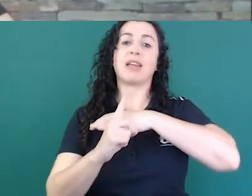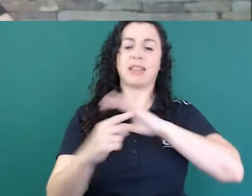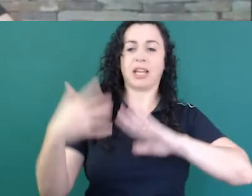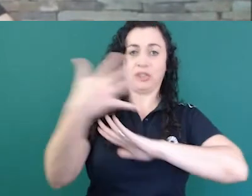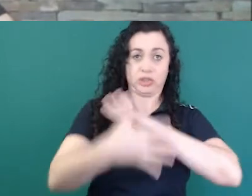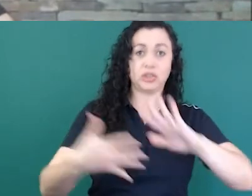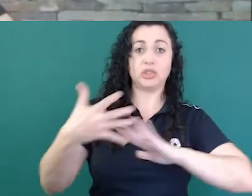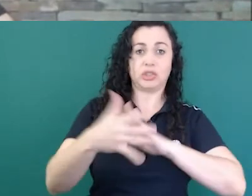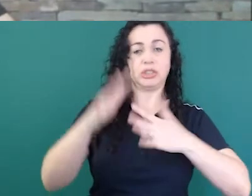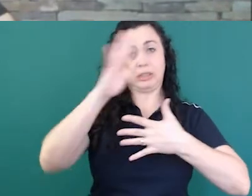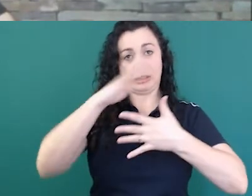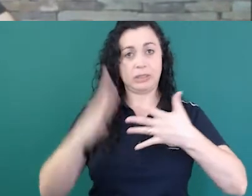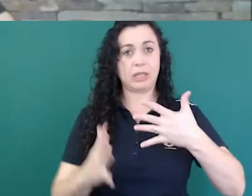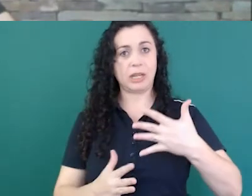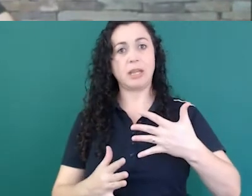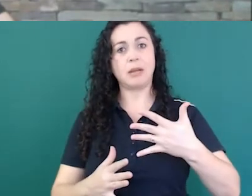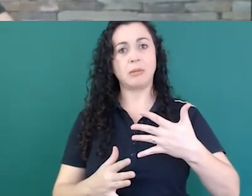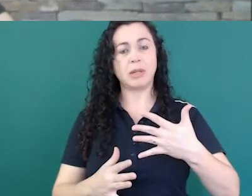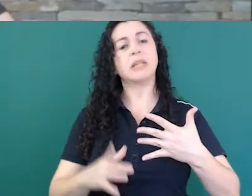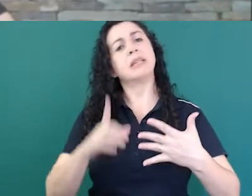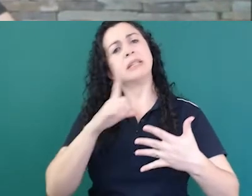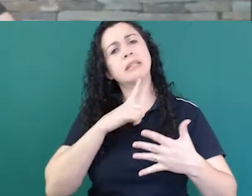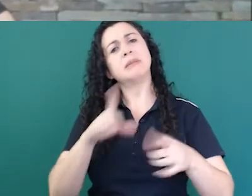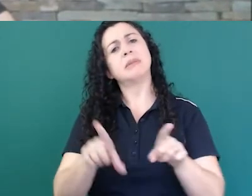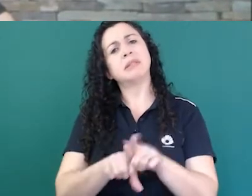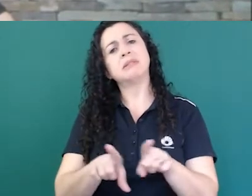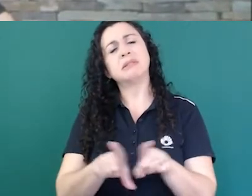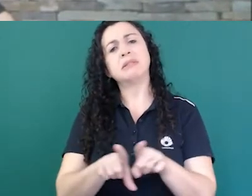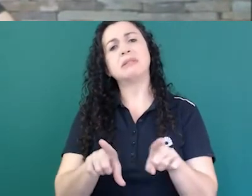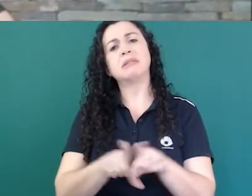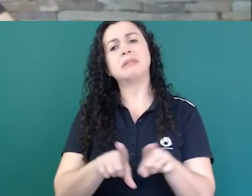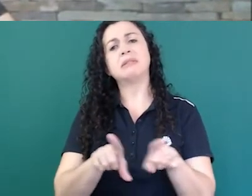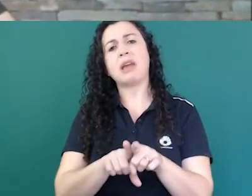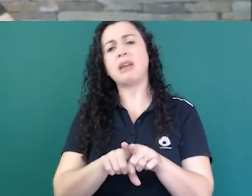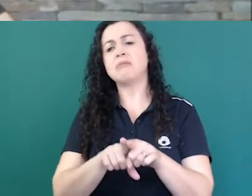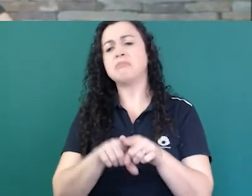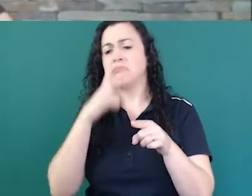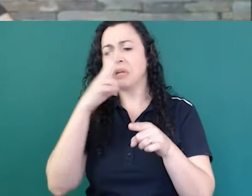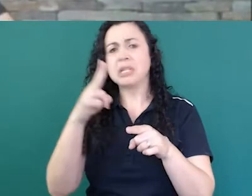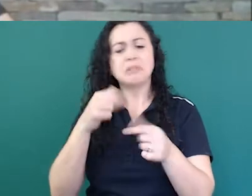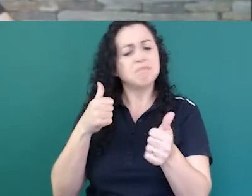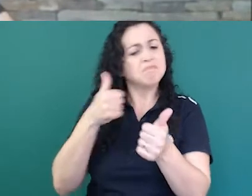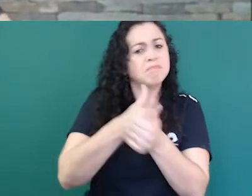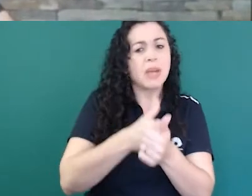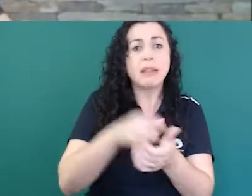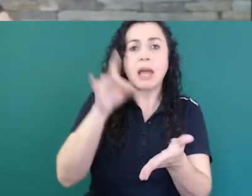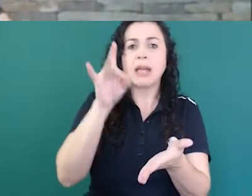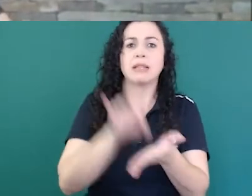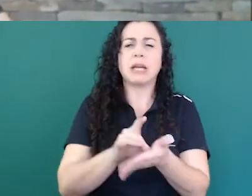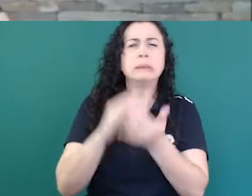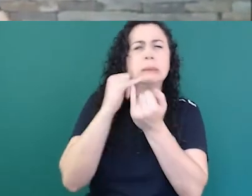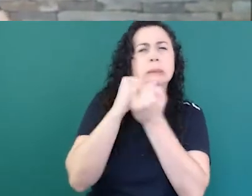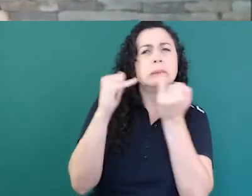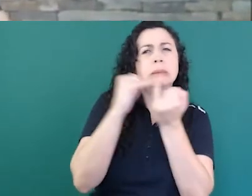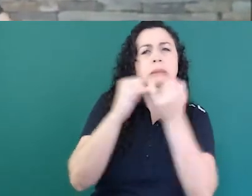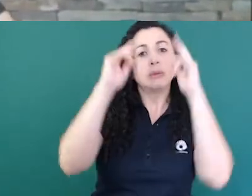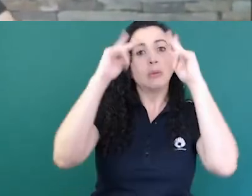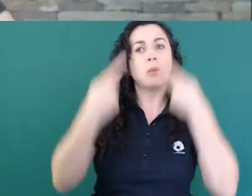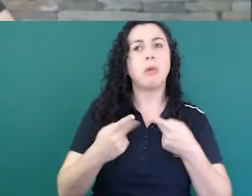libras têm ficado bastante perto da realidade mesmo do humano e isso vai ser